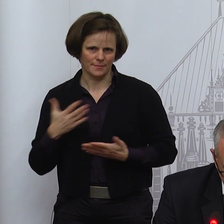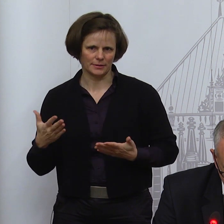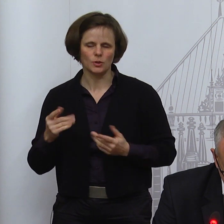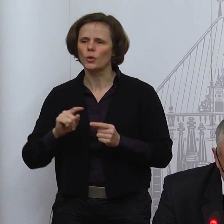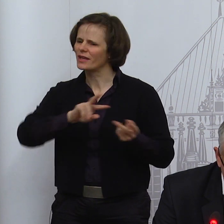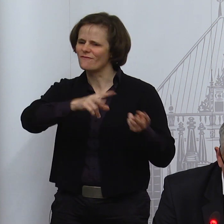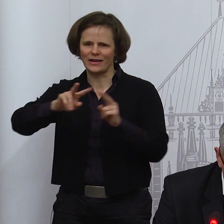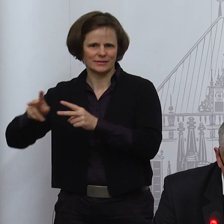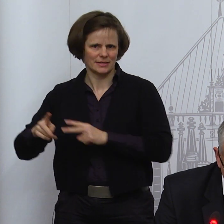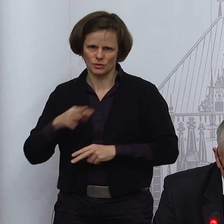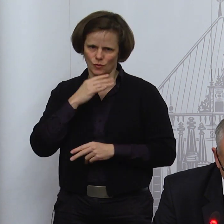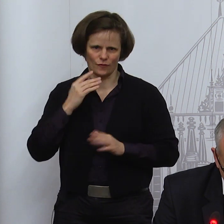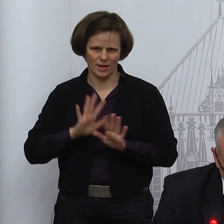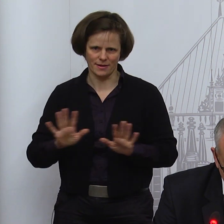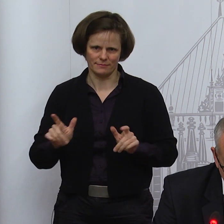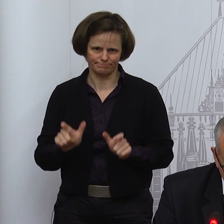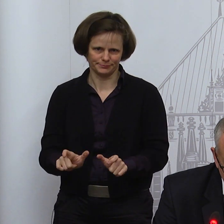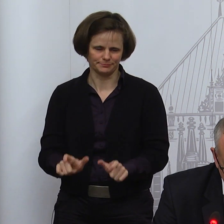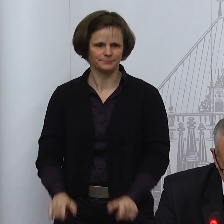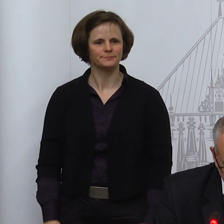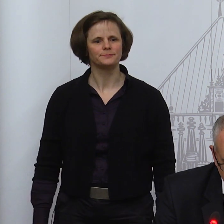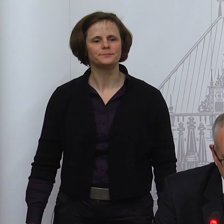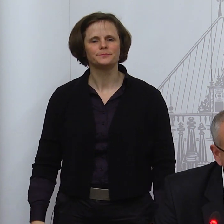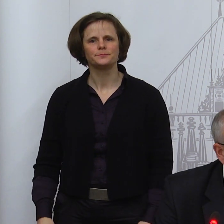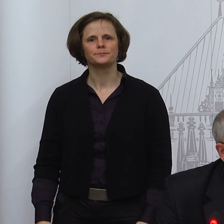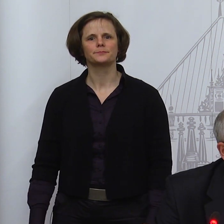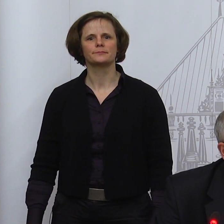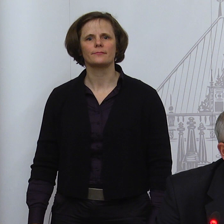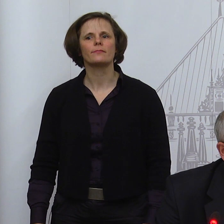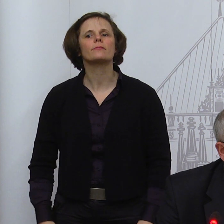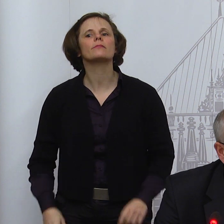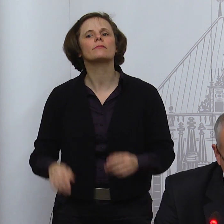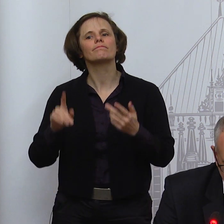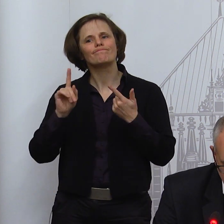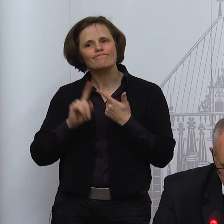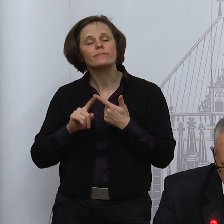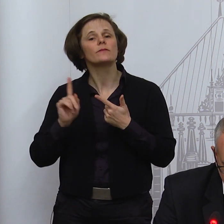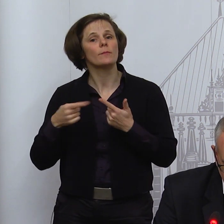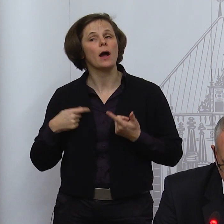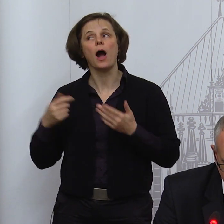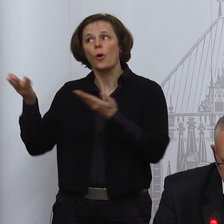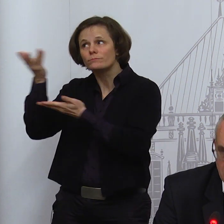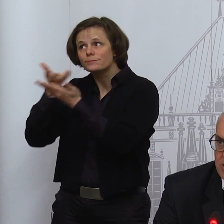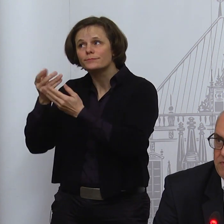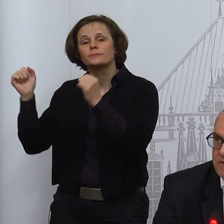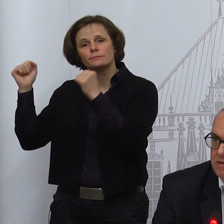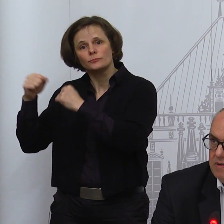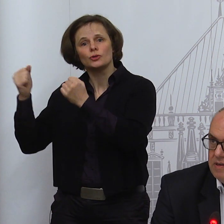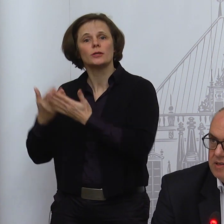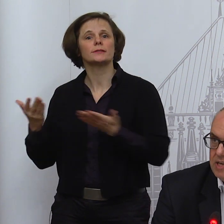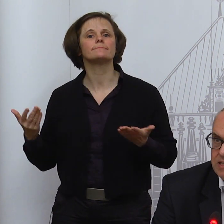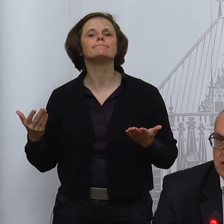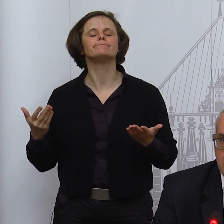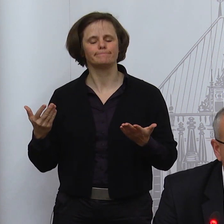wir beschlossen, eine Pflicht von medizinischen Masken im ÖPNV und in Geschäften